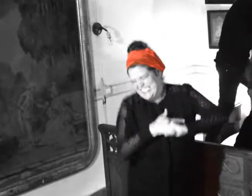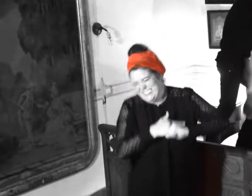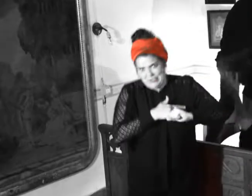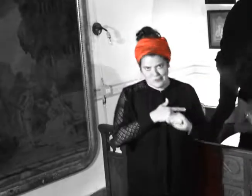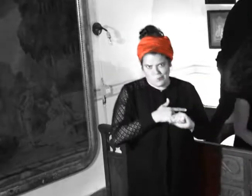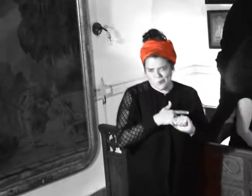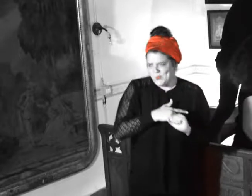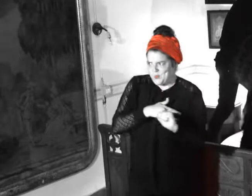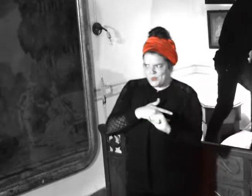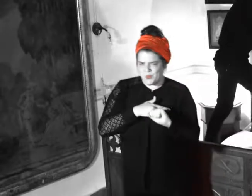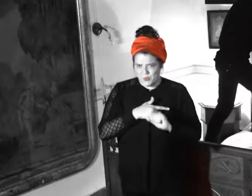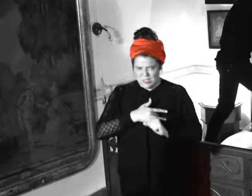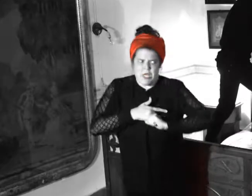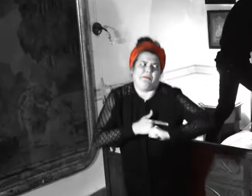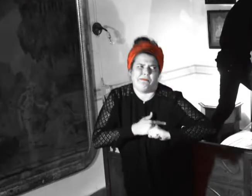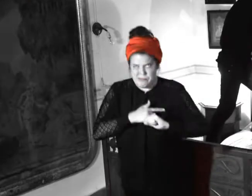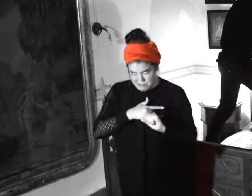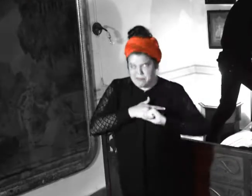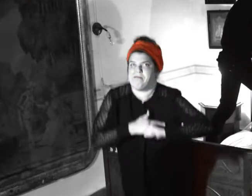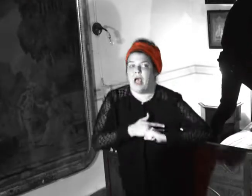corazón, ya lo he intentado y no puedo sacar